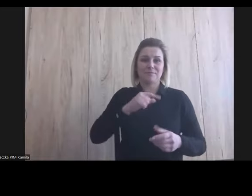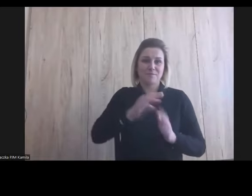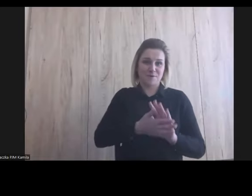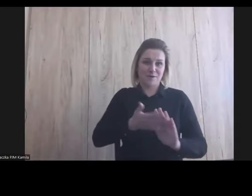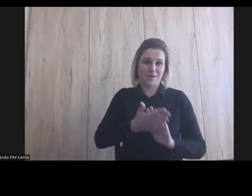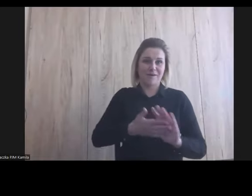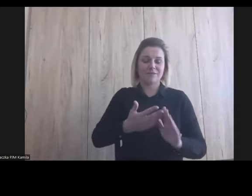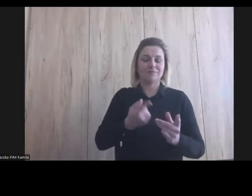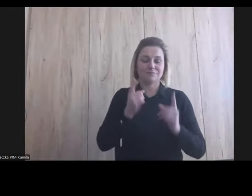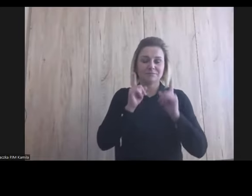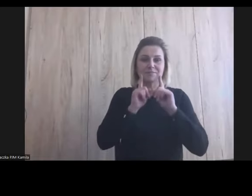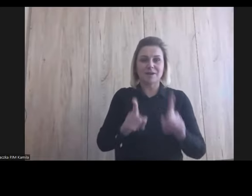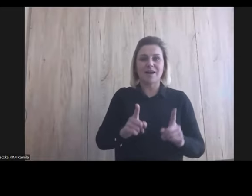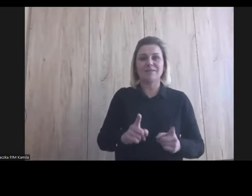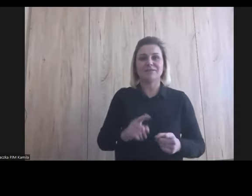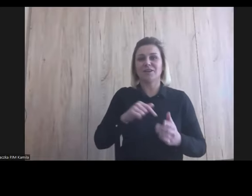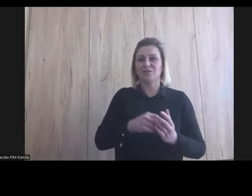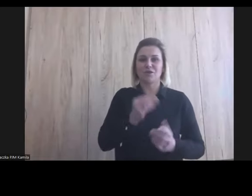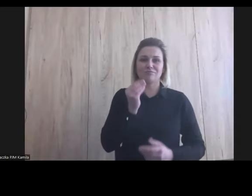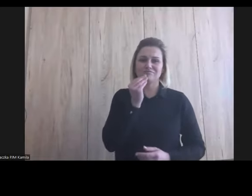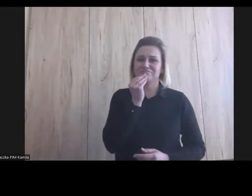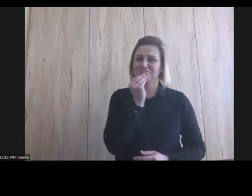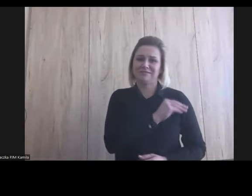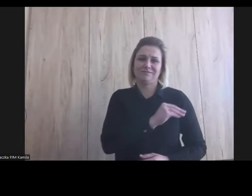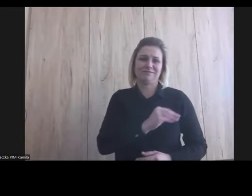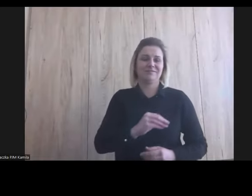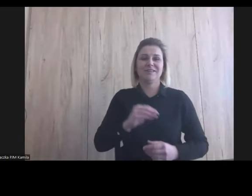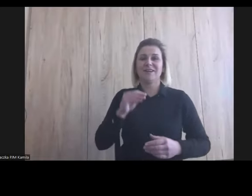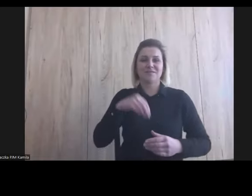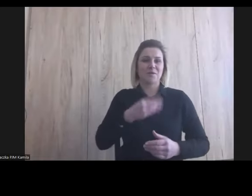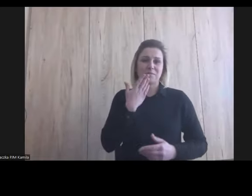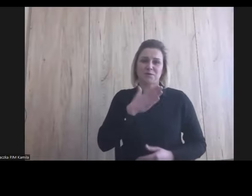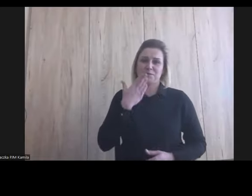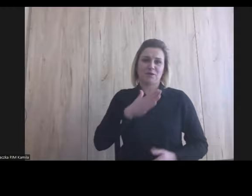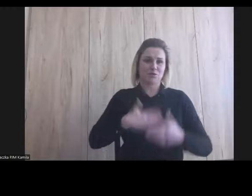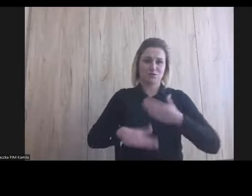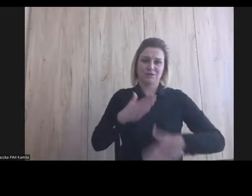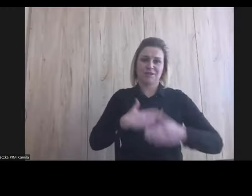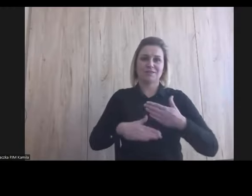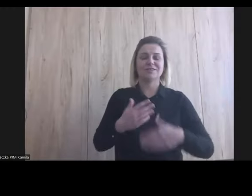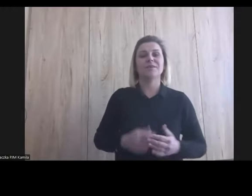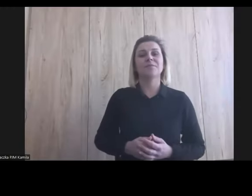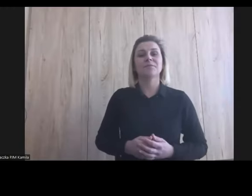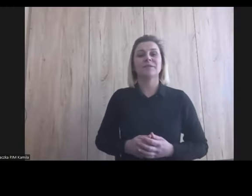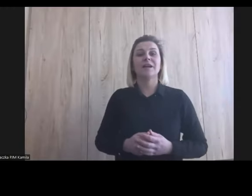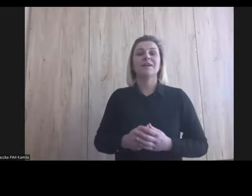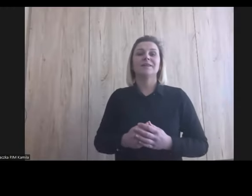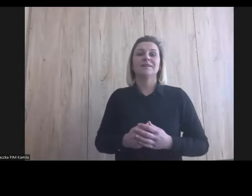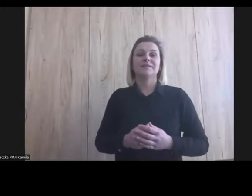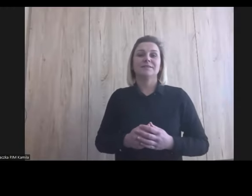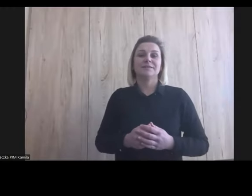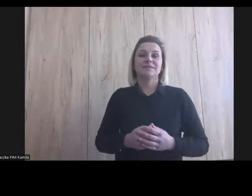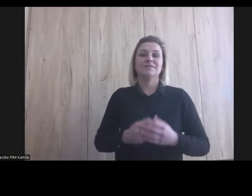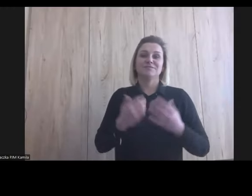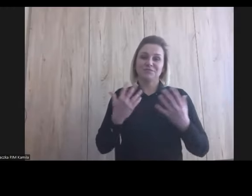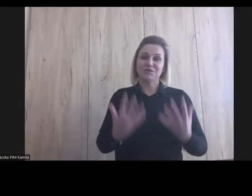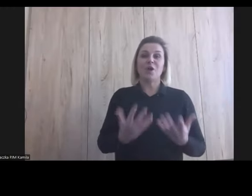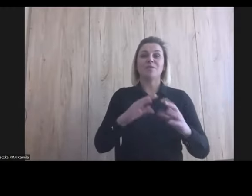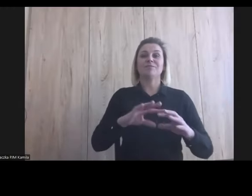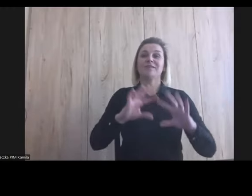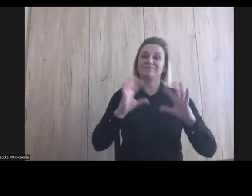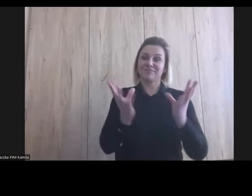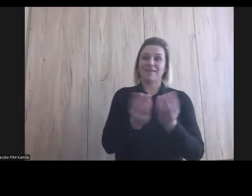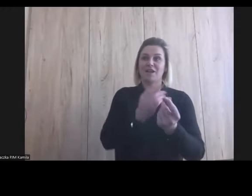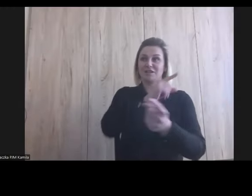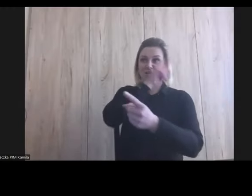jest najwyższa jakość i naprawdę bardzo, bardzo się cieszę. No i chciałbym, żeby jak największej ilości